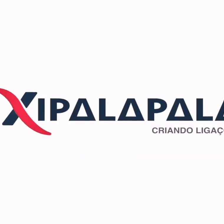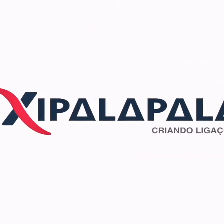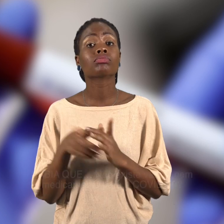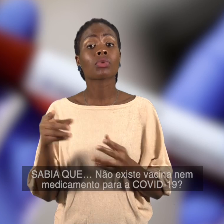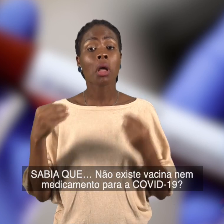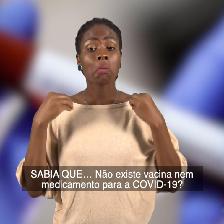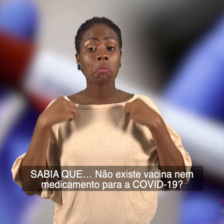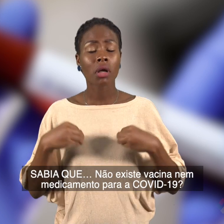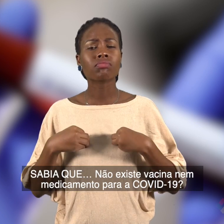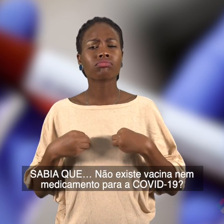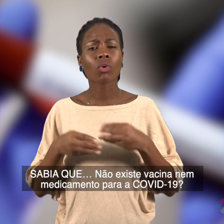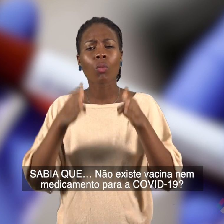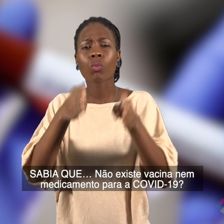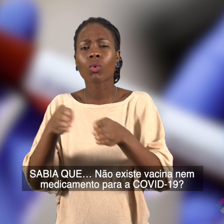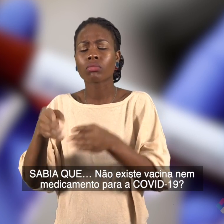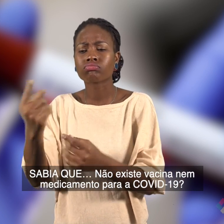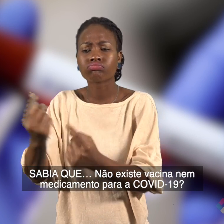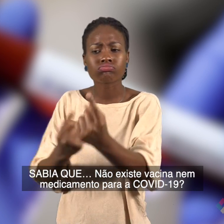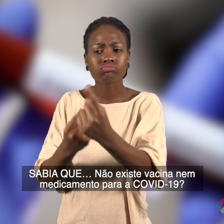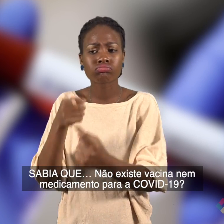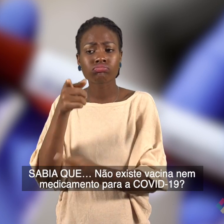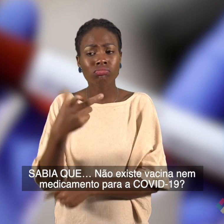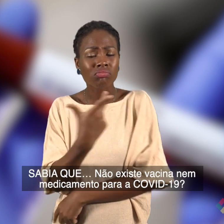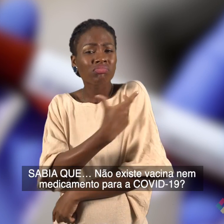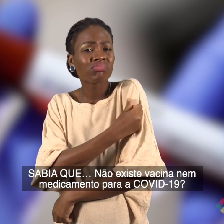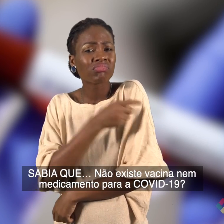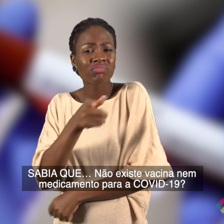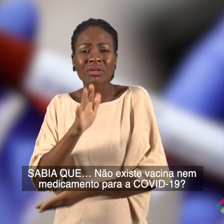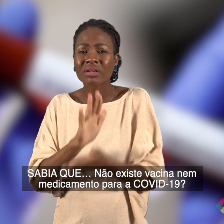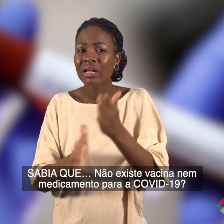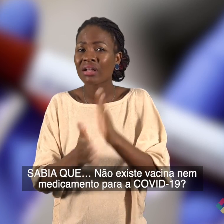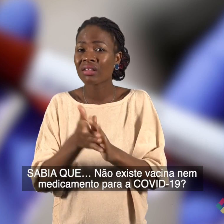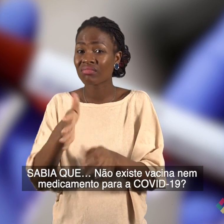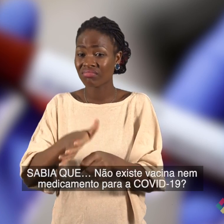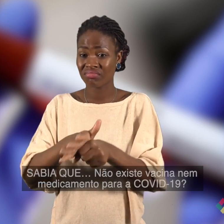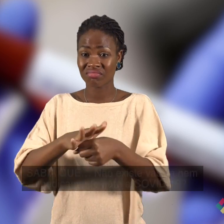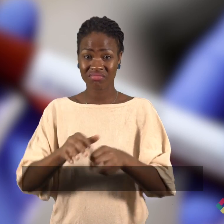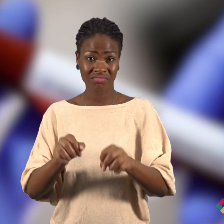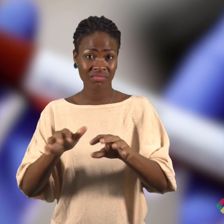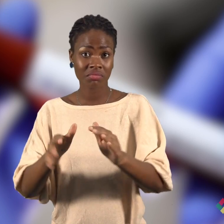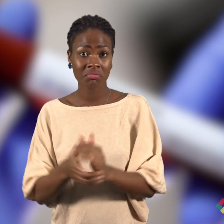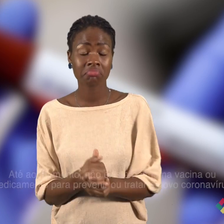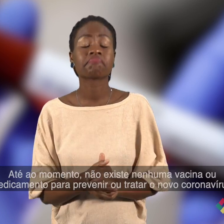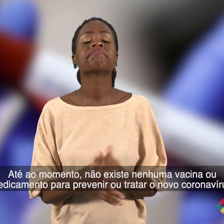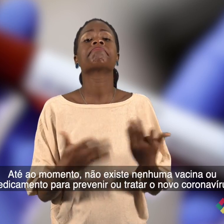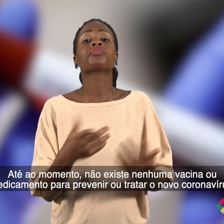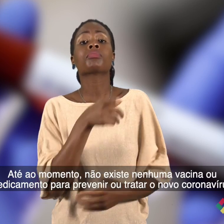Sabia que não existe vacina nem medicamento para a Covid-19? Até o momento,